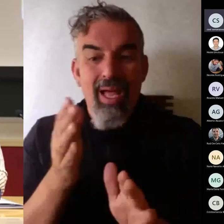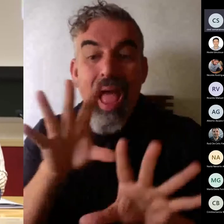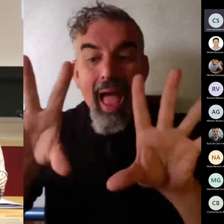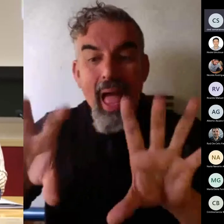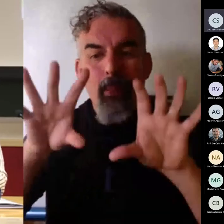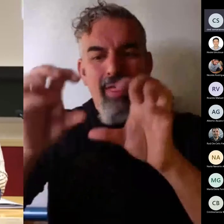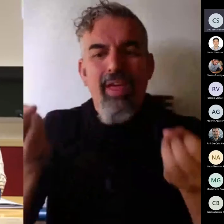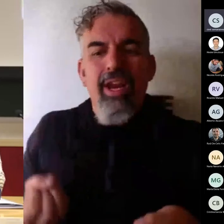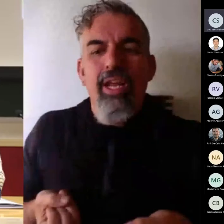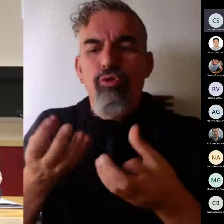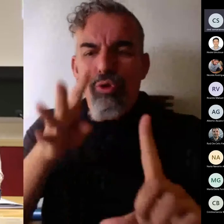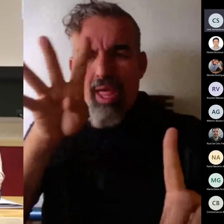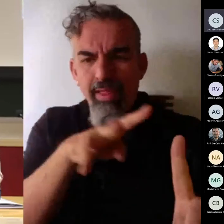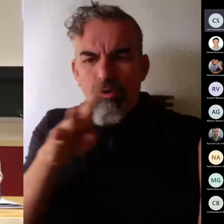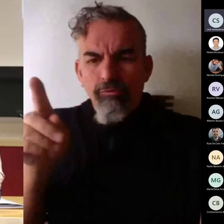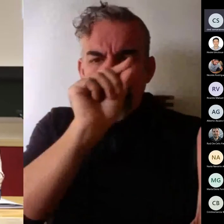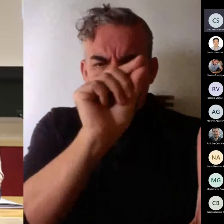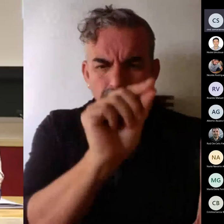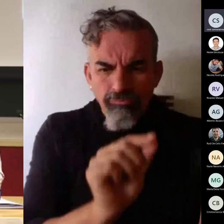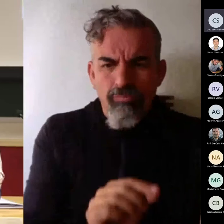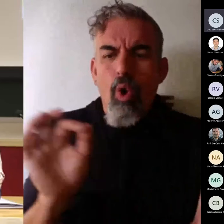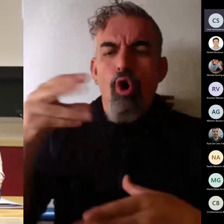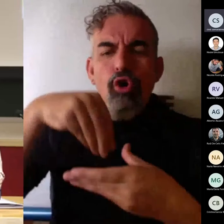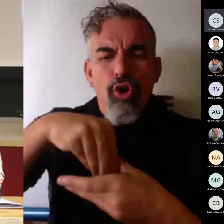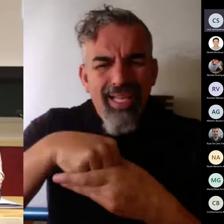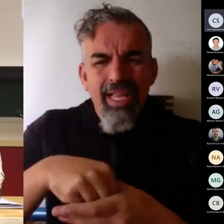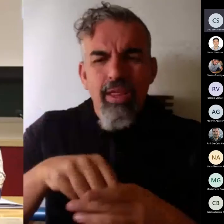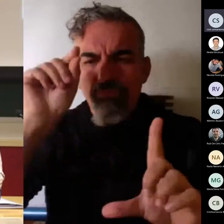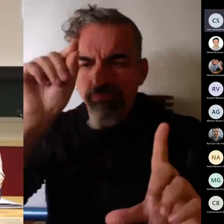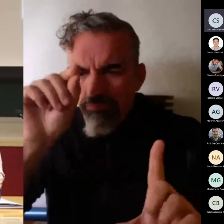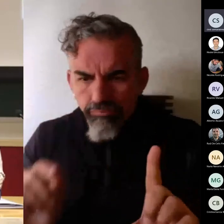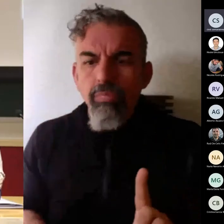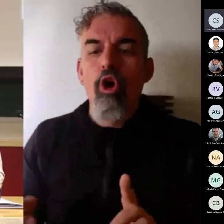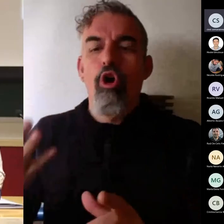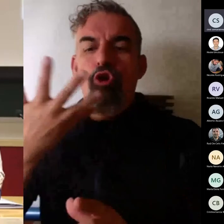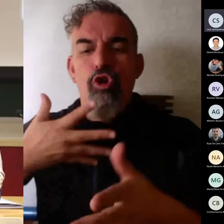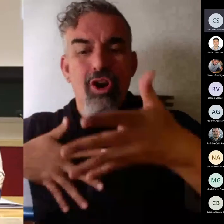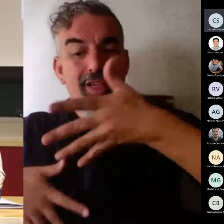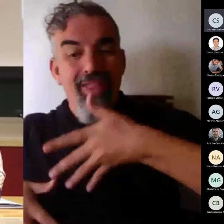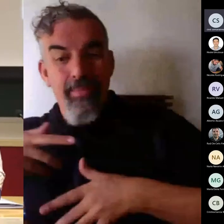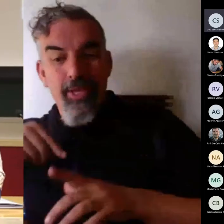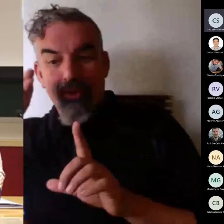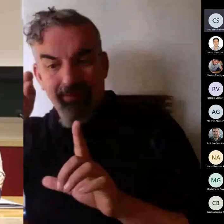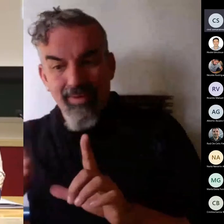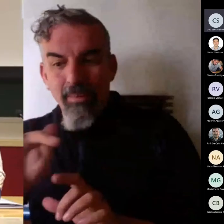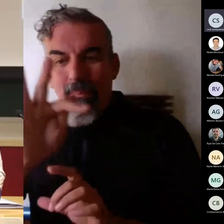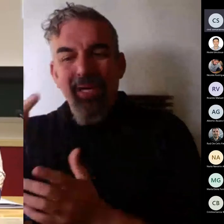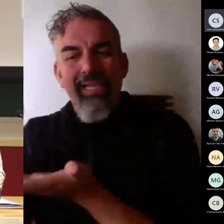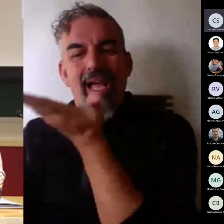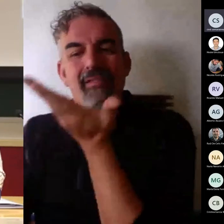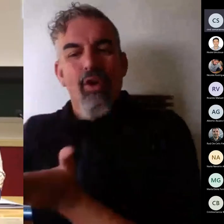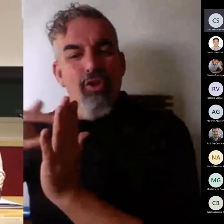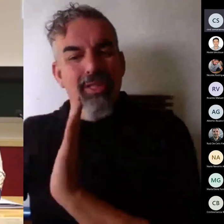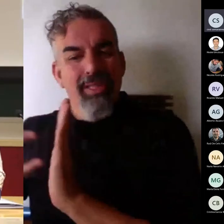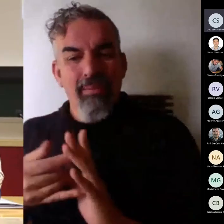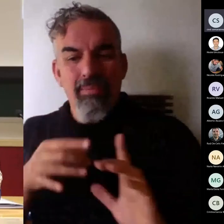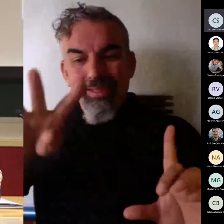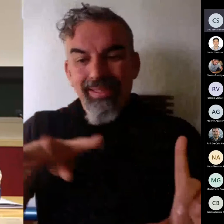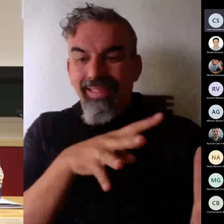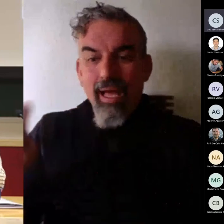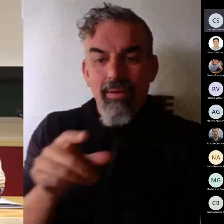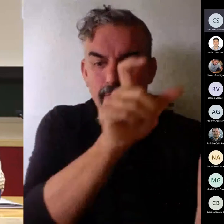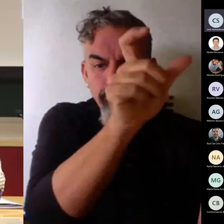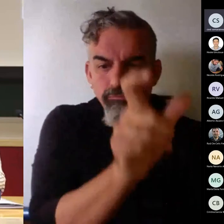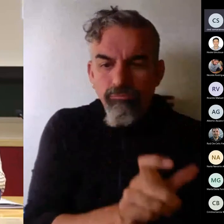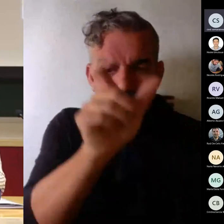con los contenidos conocimientos y con los con la evaluación con los sistemas de evaluación que vamos a desarrollar